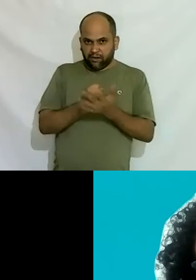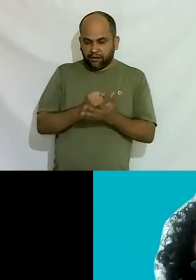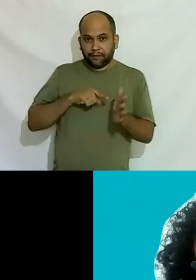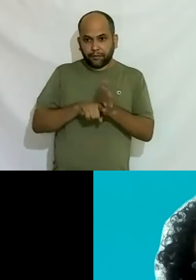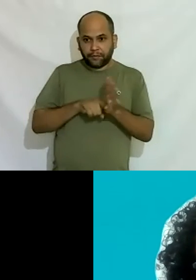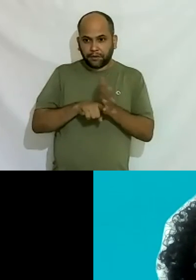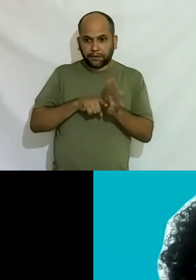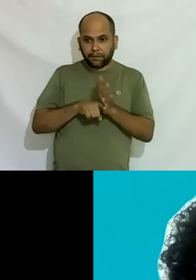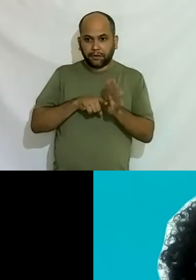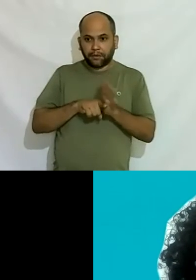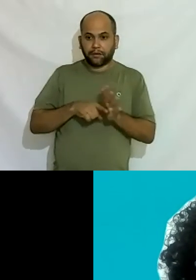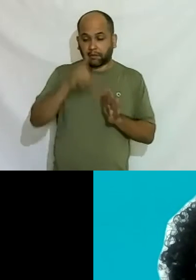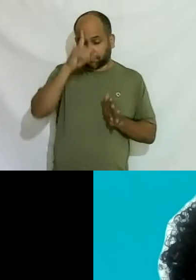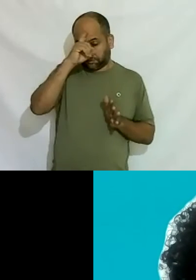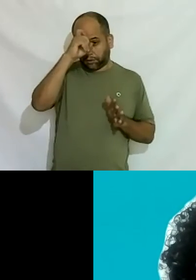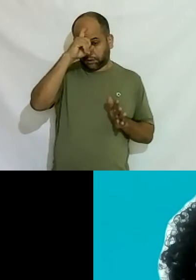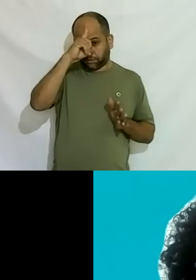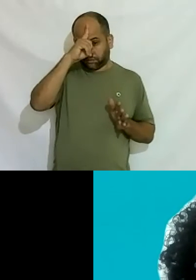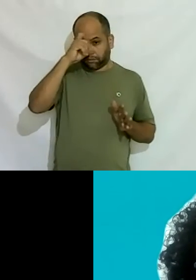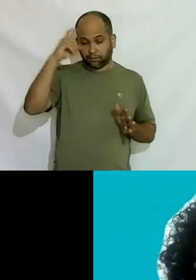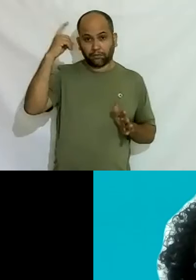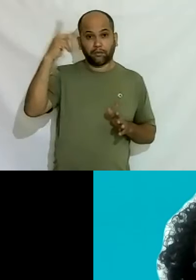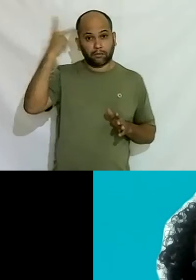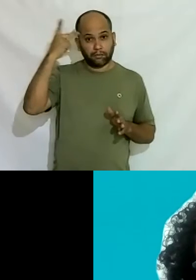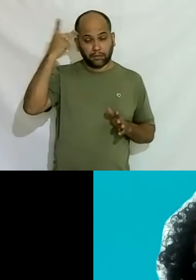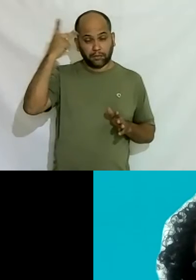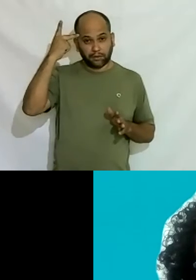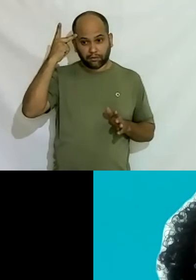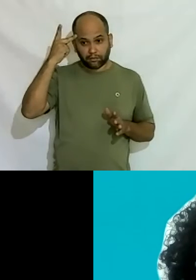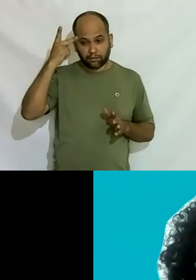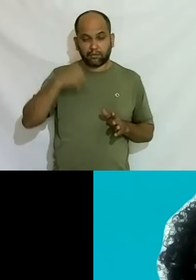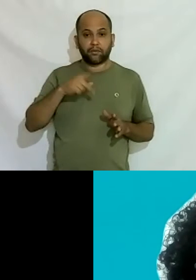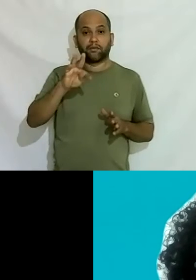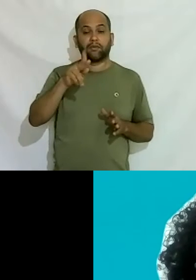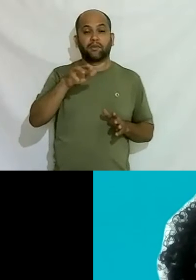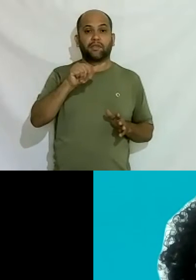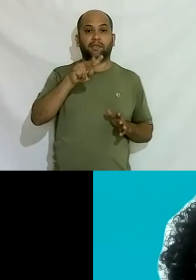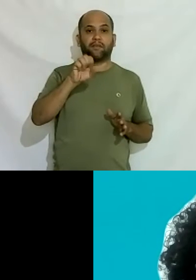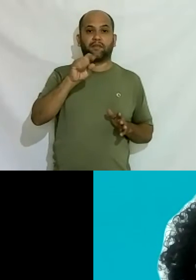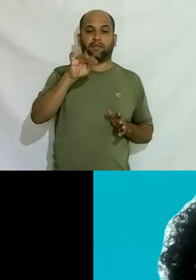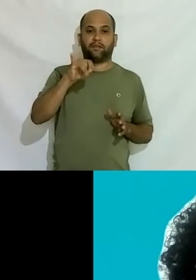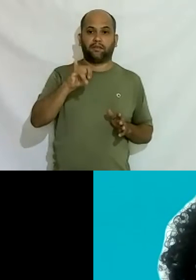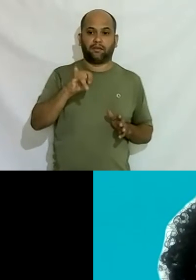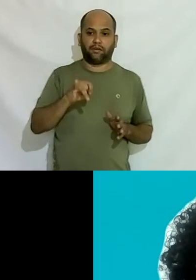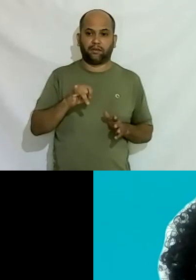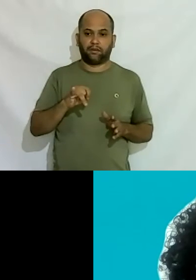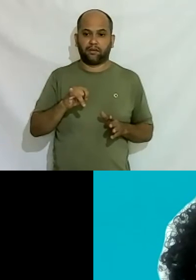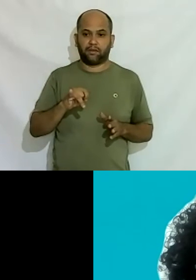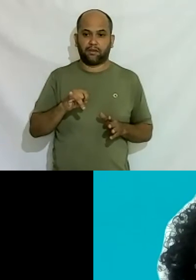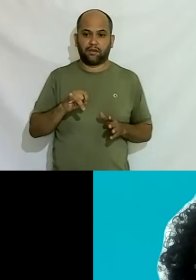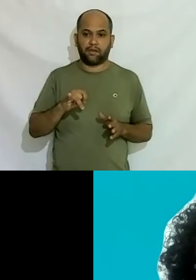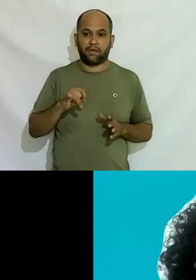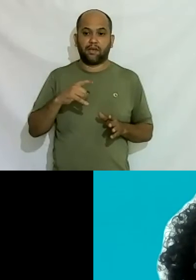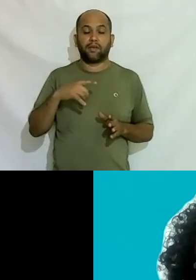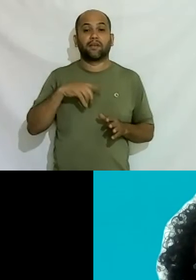hospital das clínicas de São Paulo com travestis que iam lá porque estavam com a